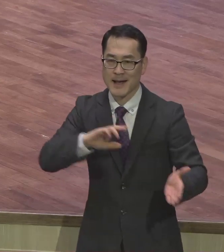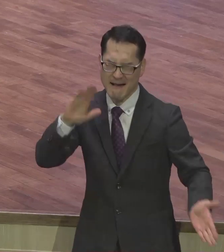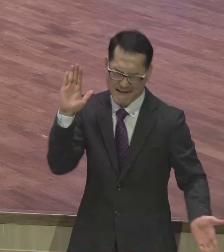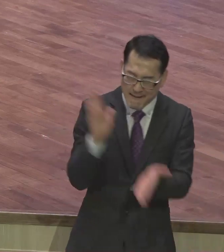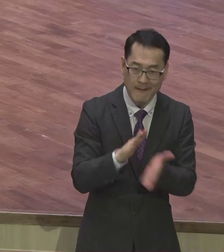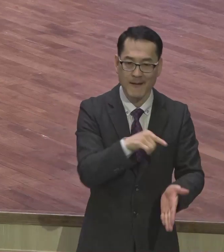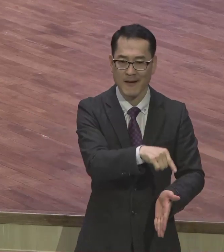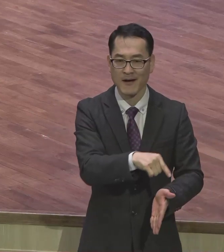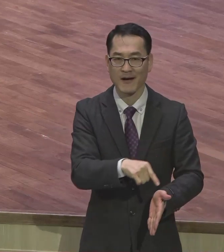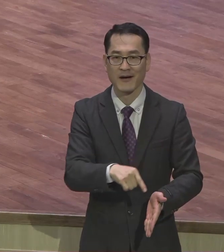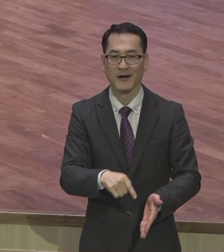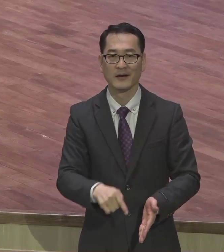잘하고 그냥